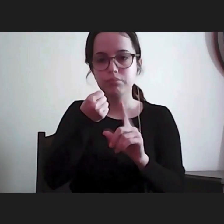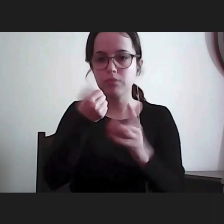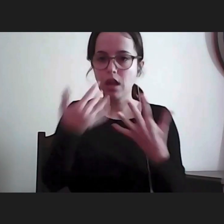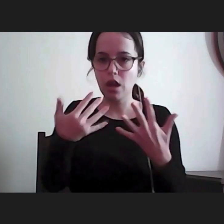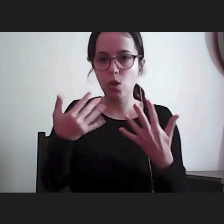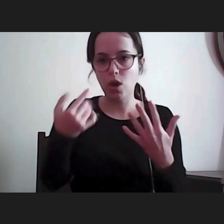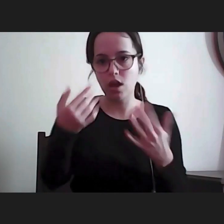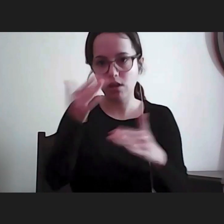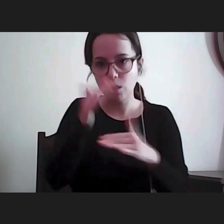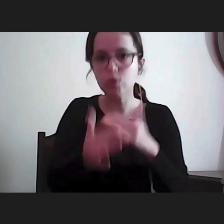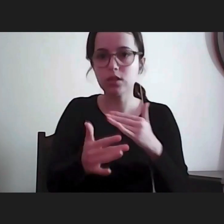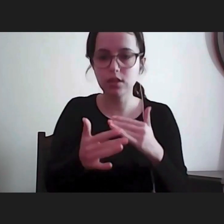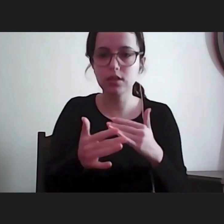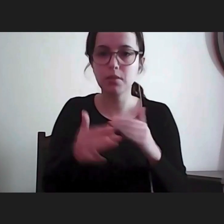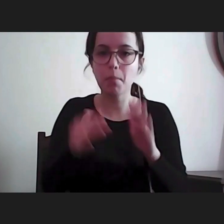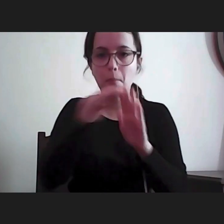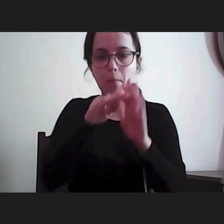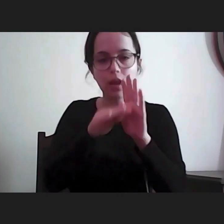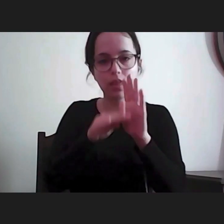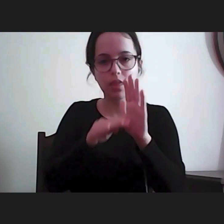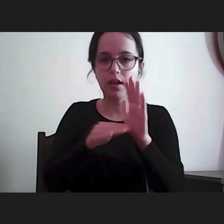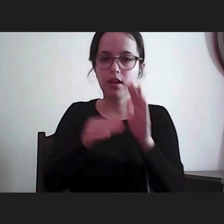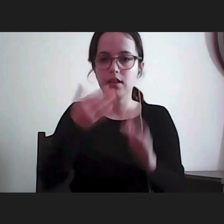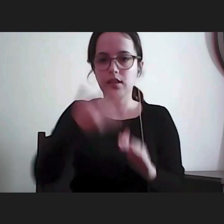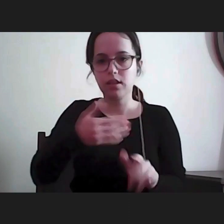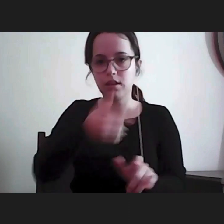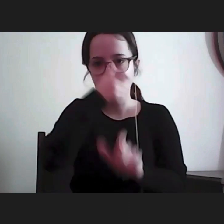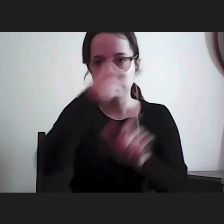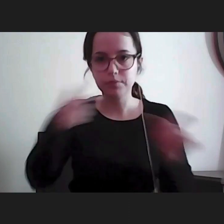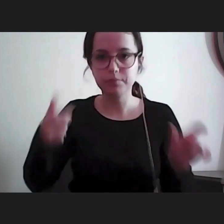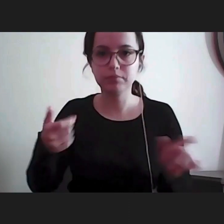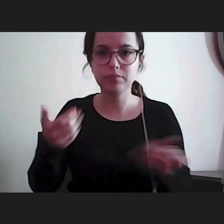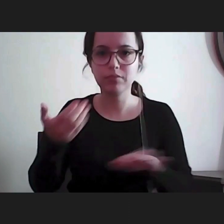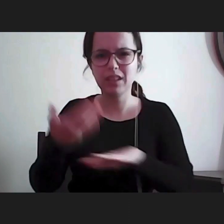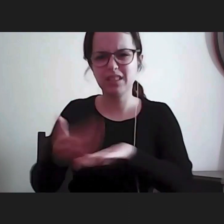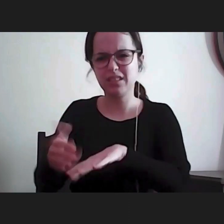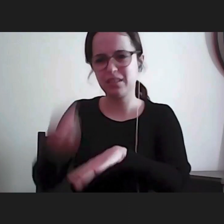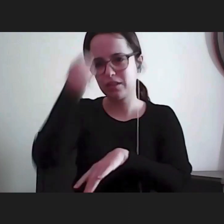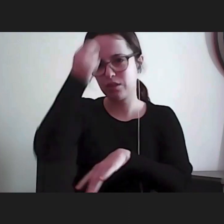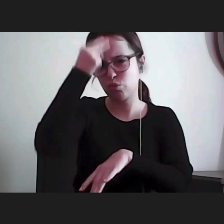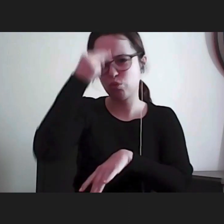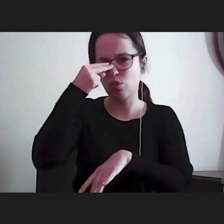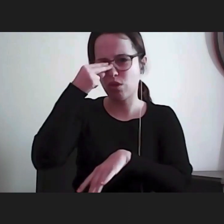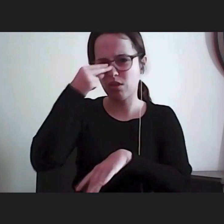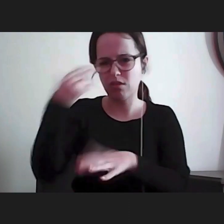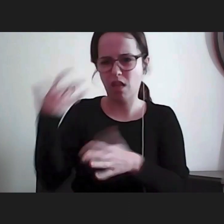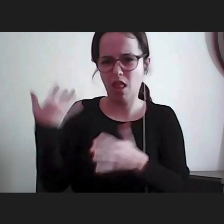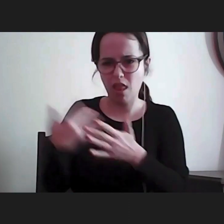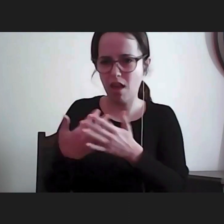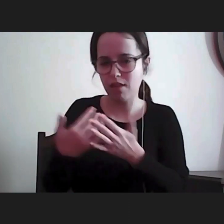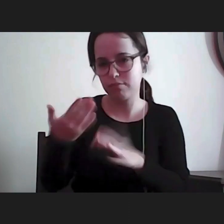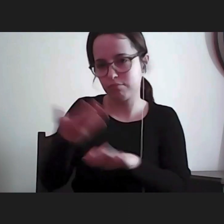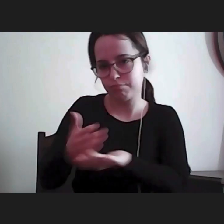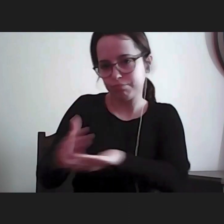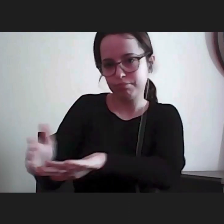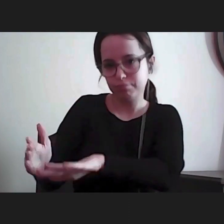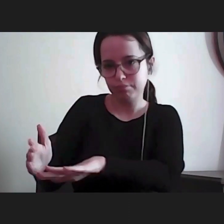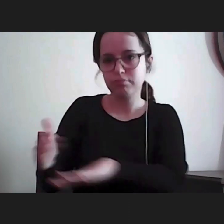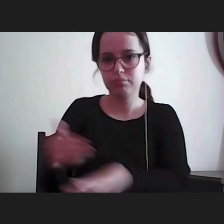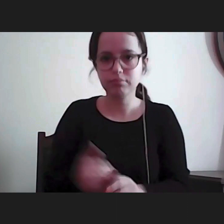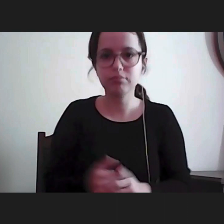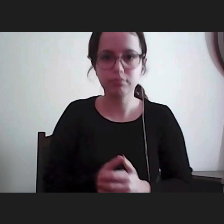vê em matéria de direitos humanos e para deixar-nos um bocadinho já a história, a parte histórica